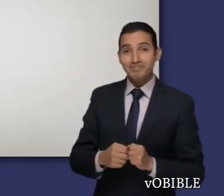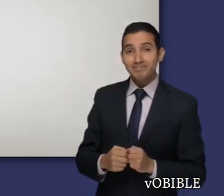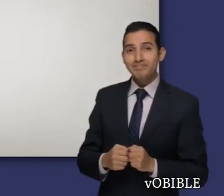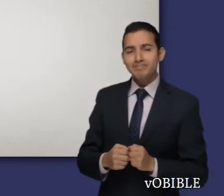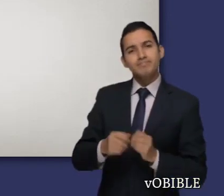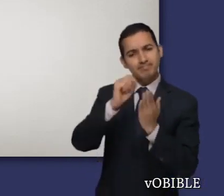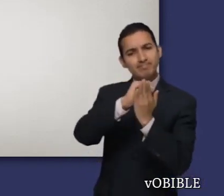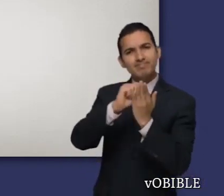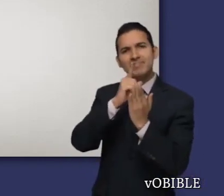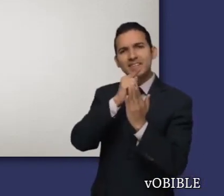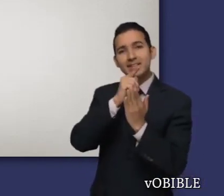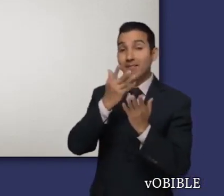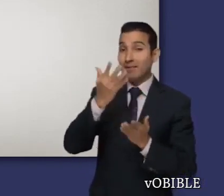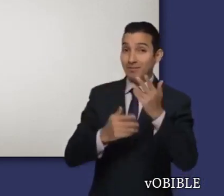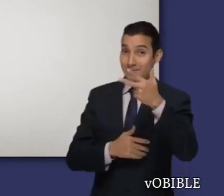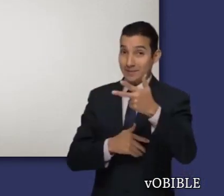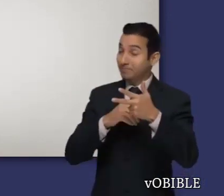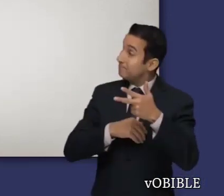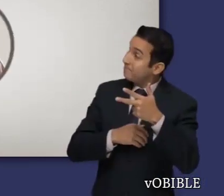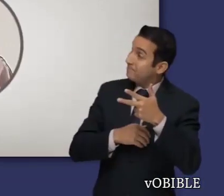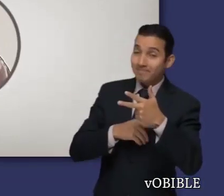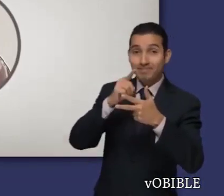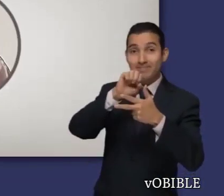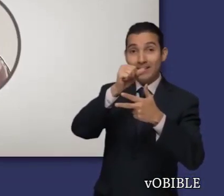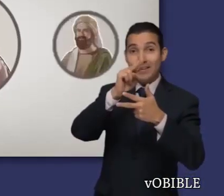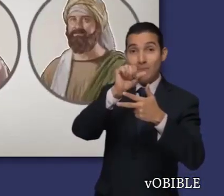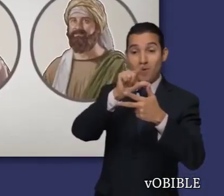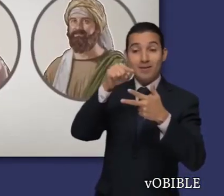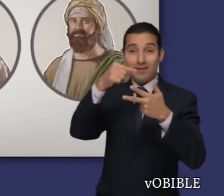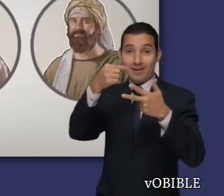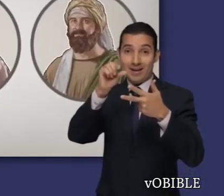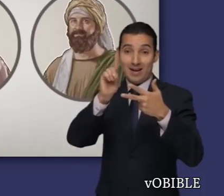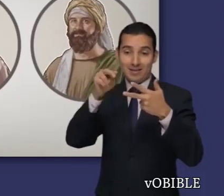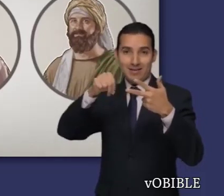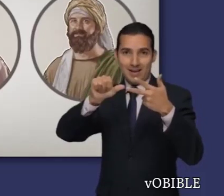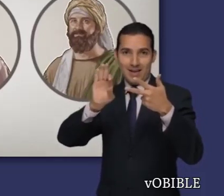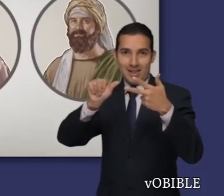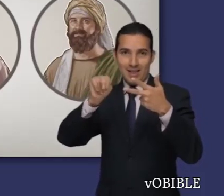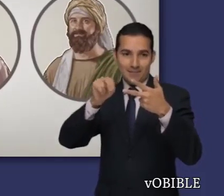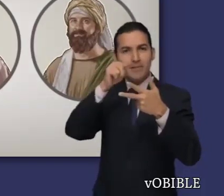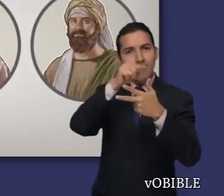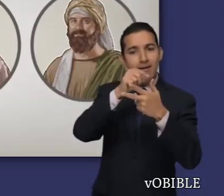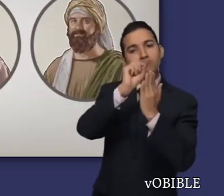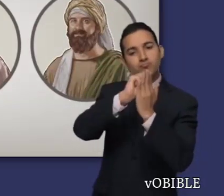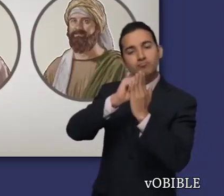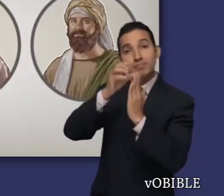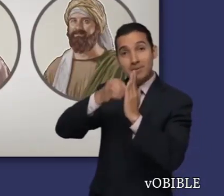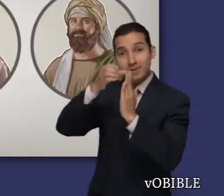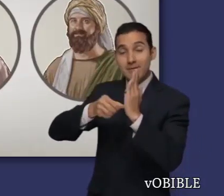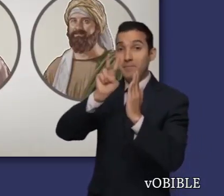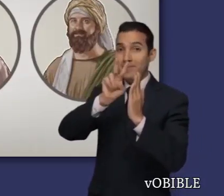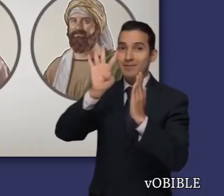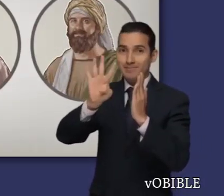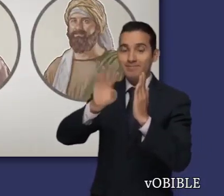Se cree que sus escritores fueron los profetas Samuel, Gad y Natán, y que Samuel escribió los primeros veinticuatro